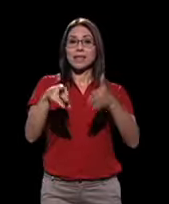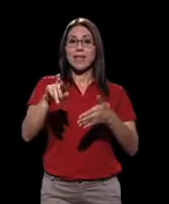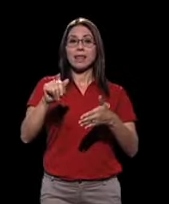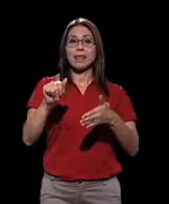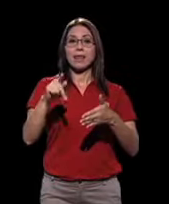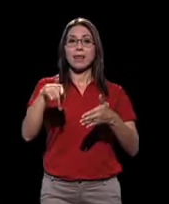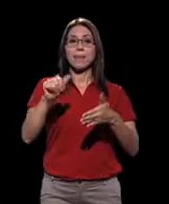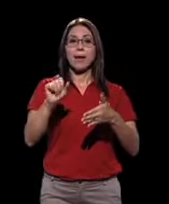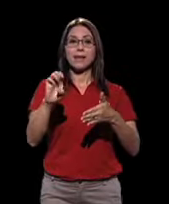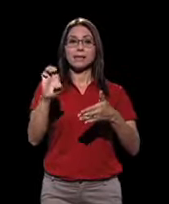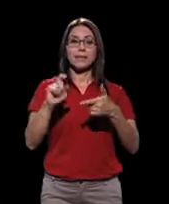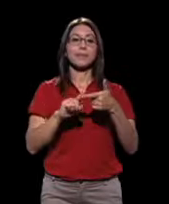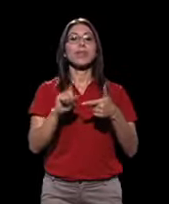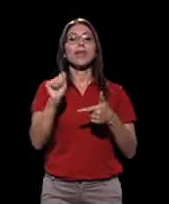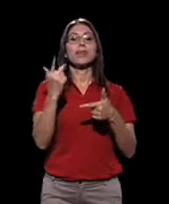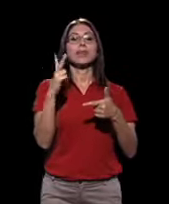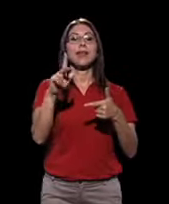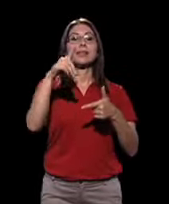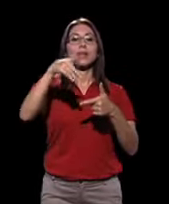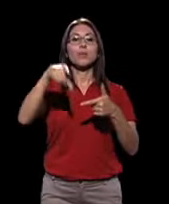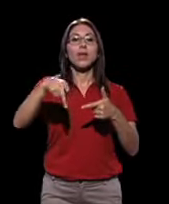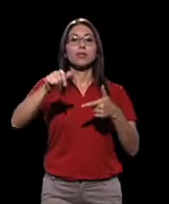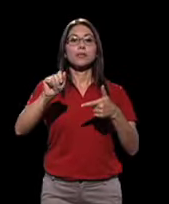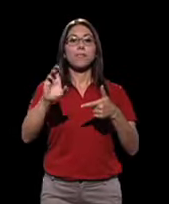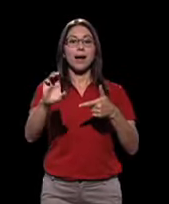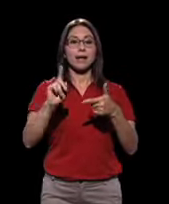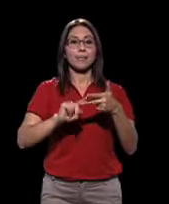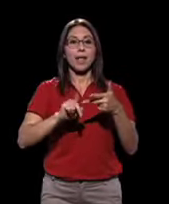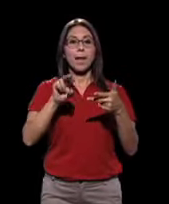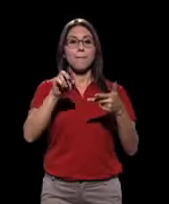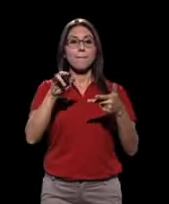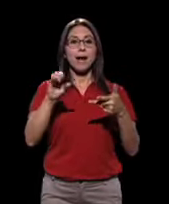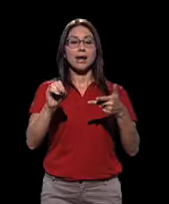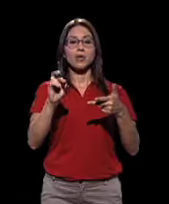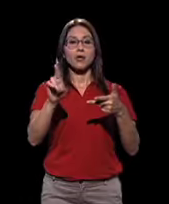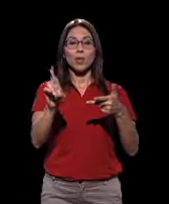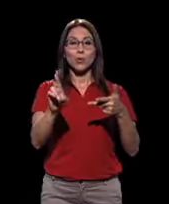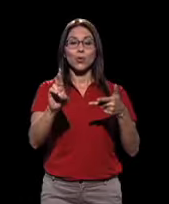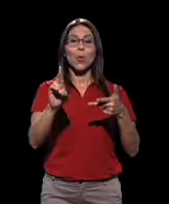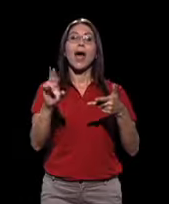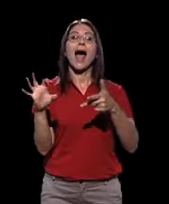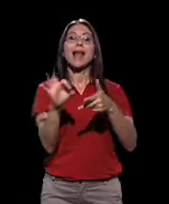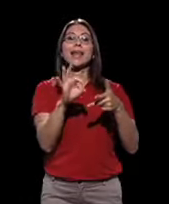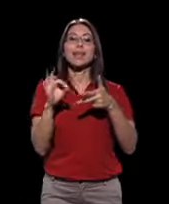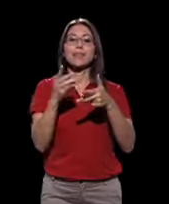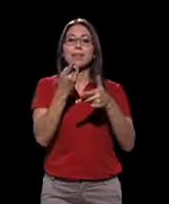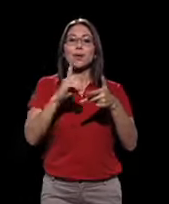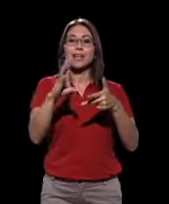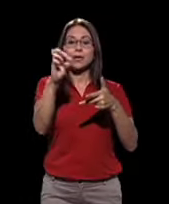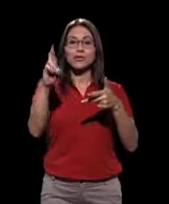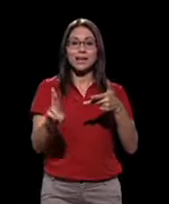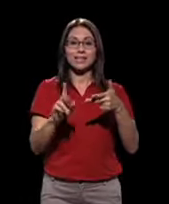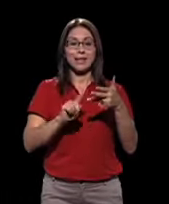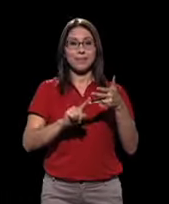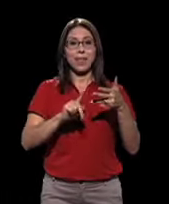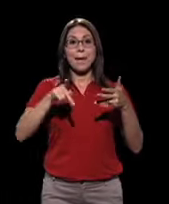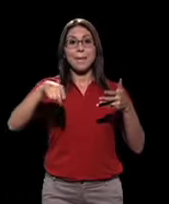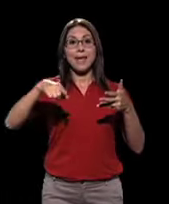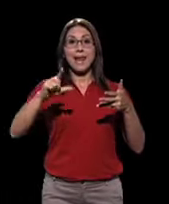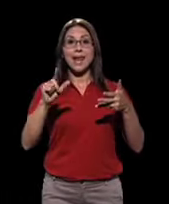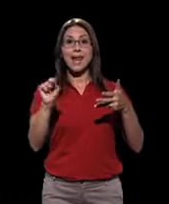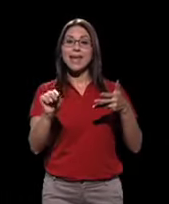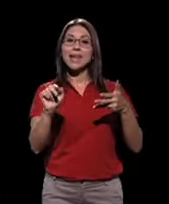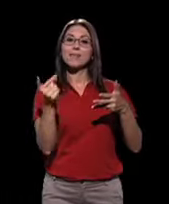PASE, 13 diputados para el PAC, Mario Redondo representa al Partido Alianza Democrática Costarricense, mientras el